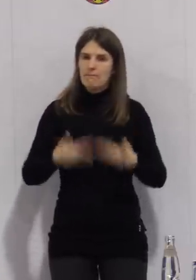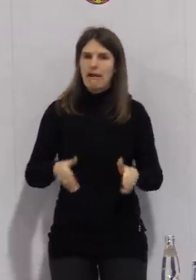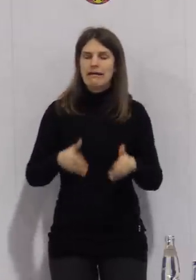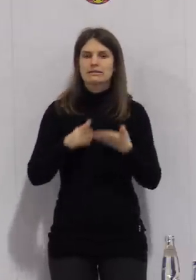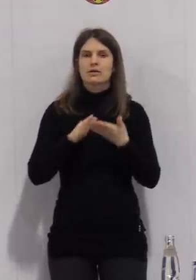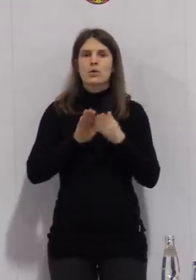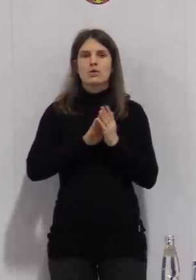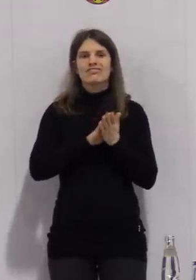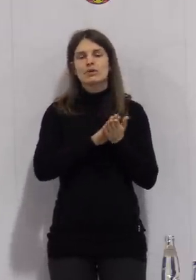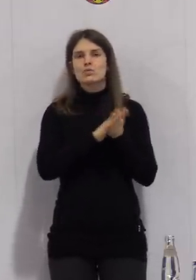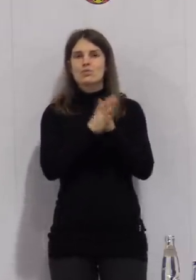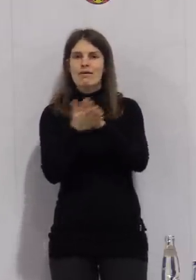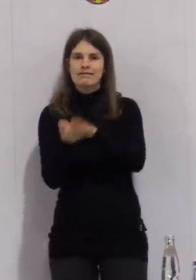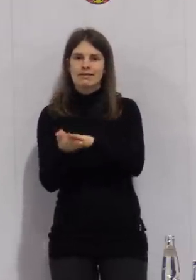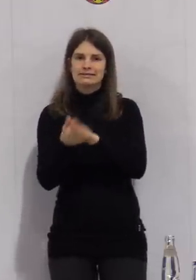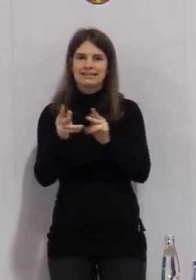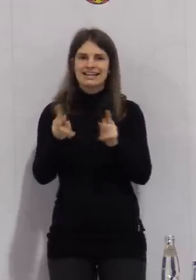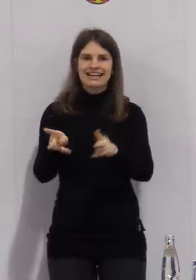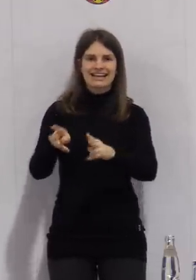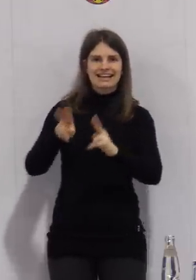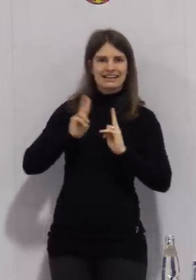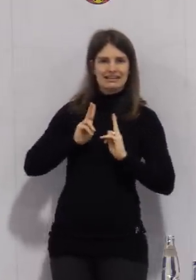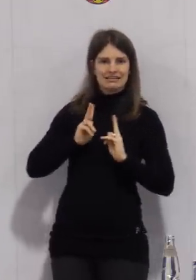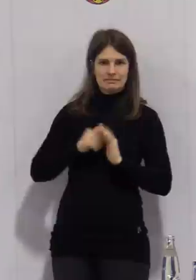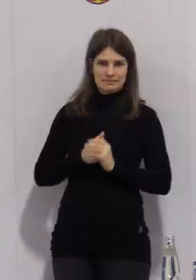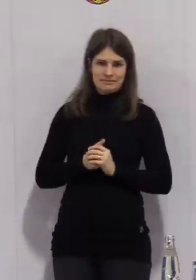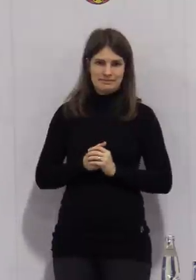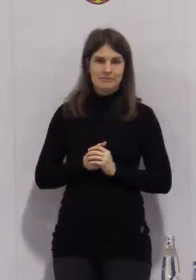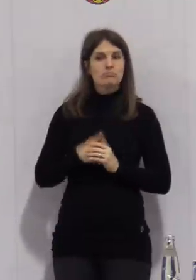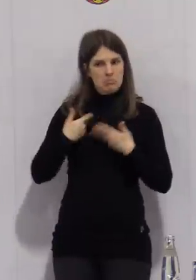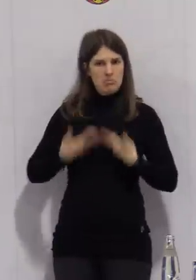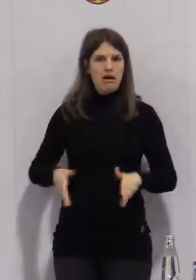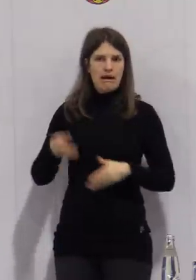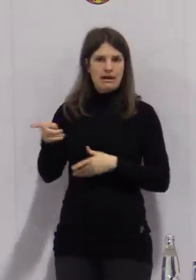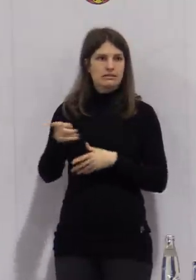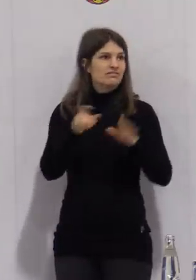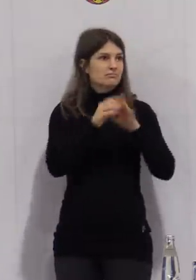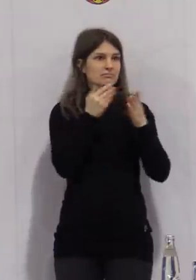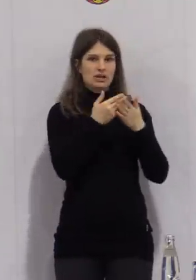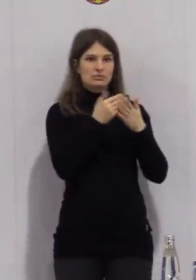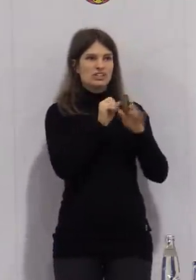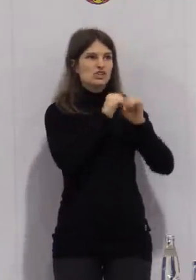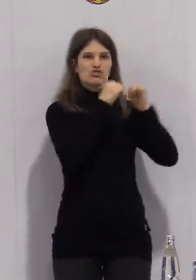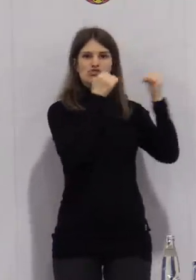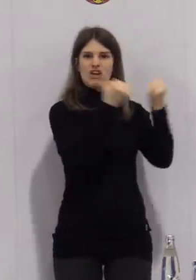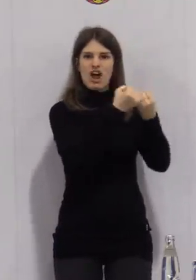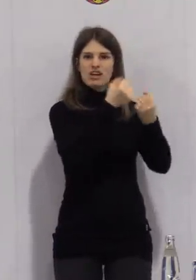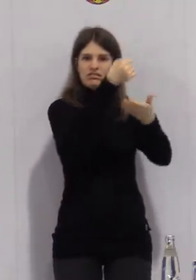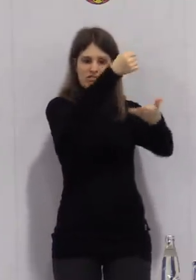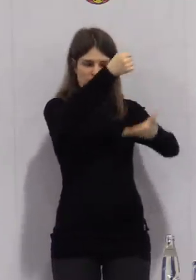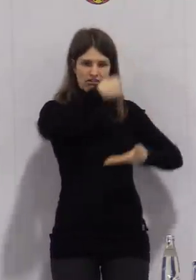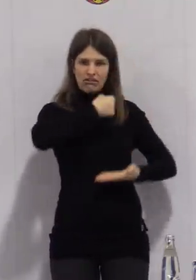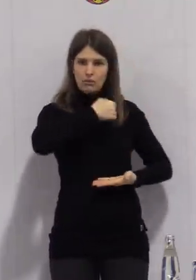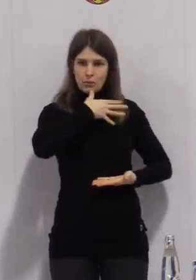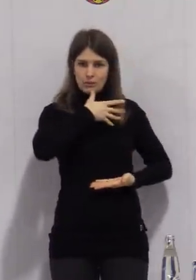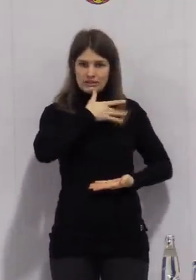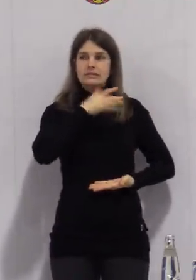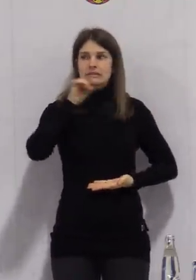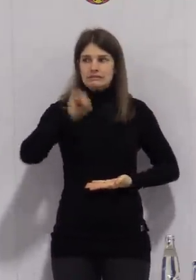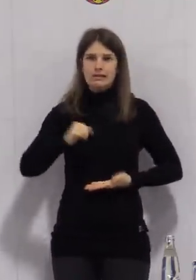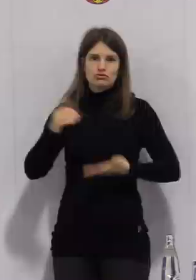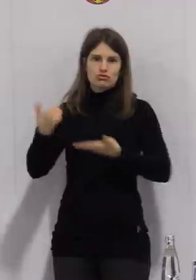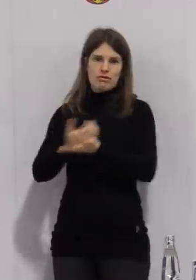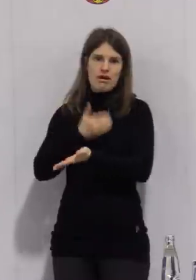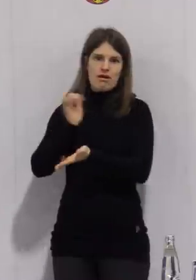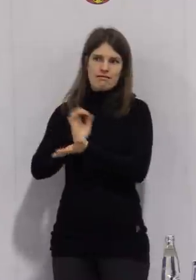die ausgereicht werden können, bis die Staatshilfen ausbezahlt sind, auch zu erläutern, für